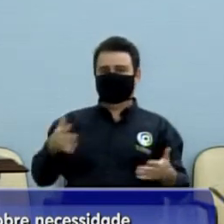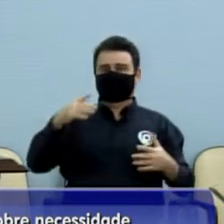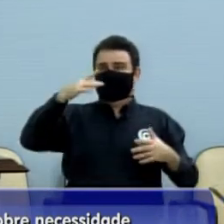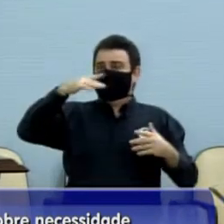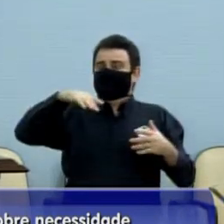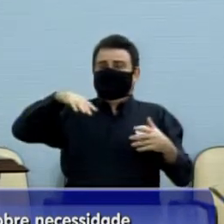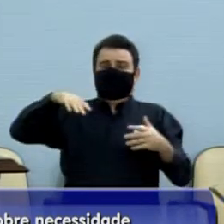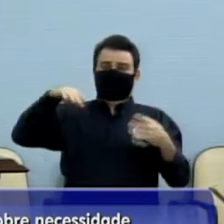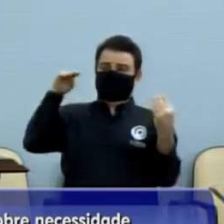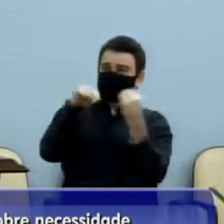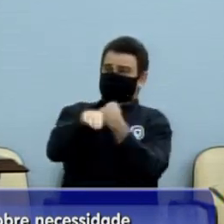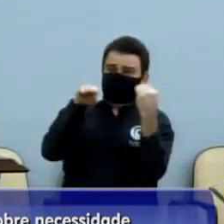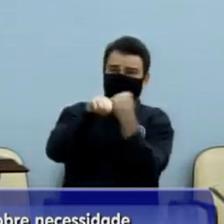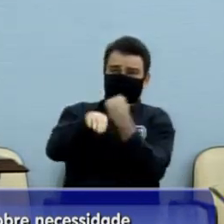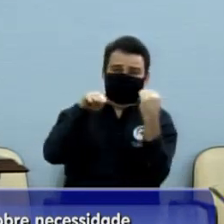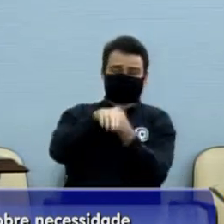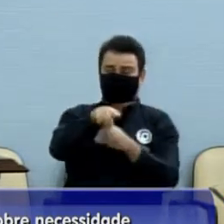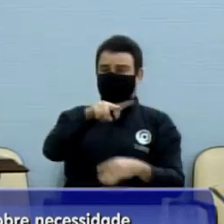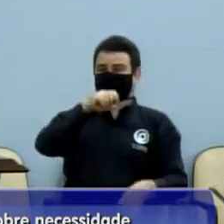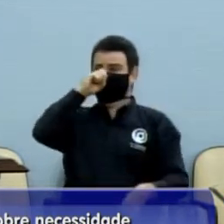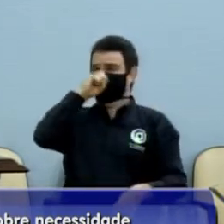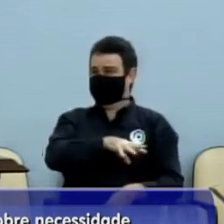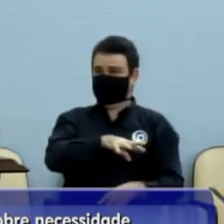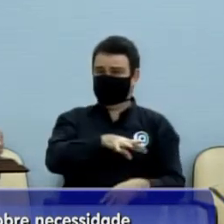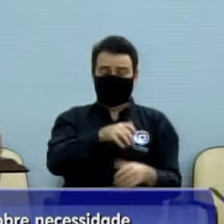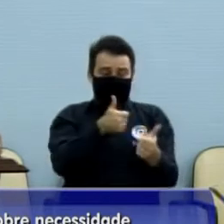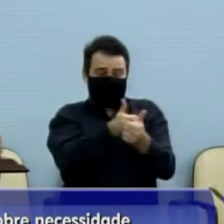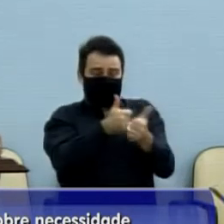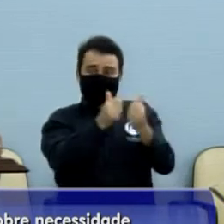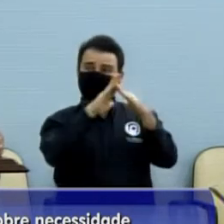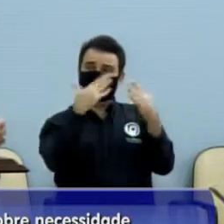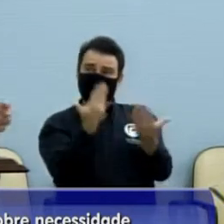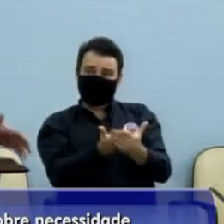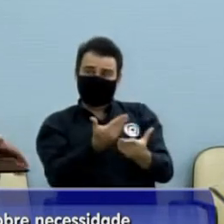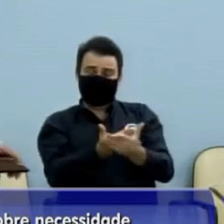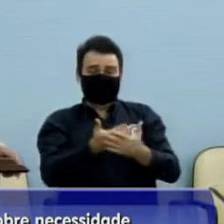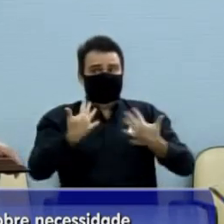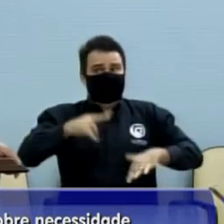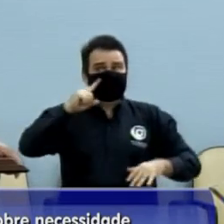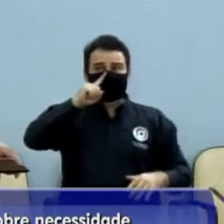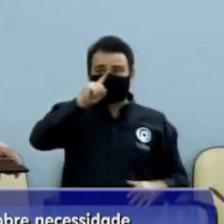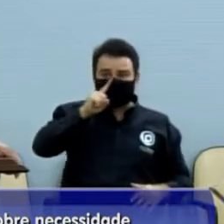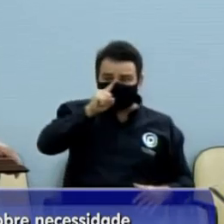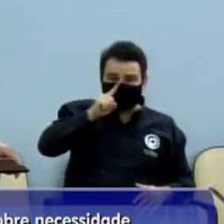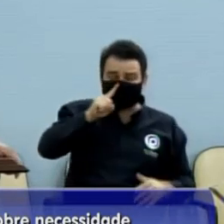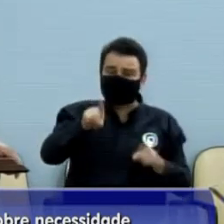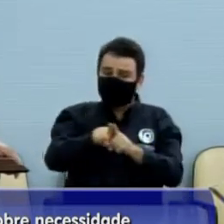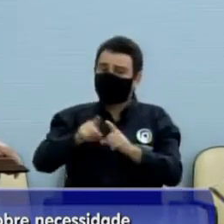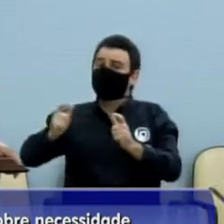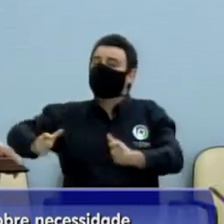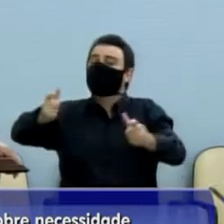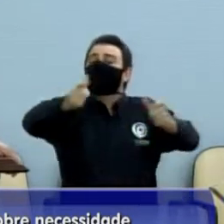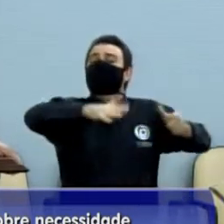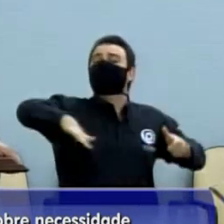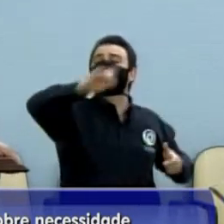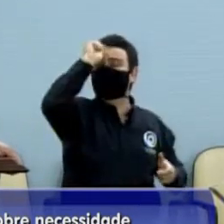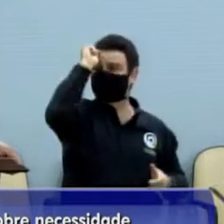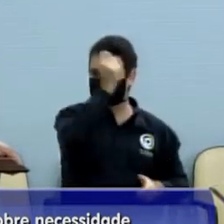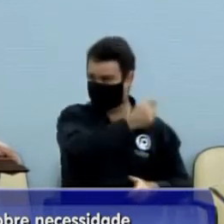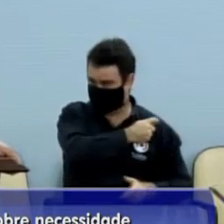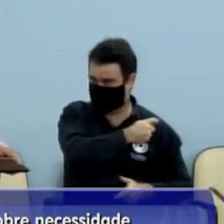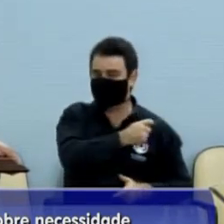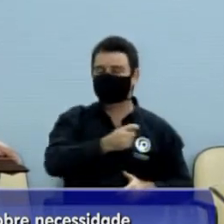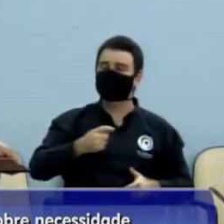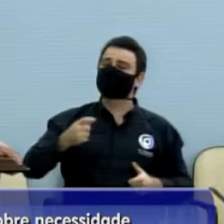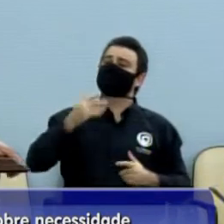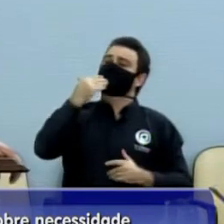violento na avenida, perto de escola, igual o vereador Marinho falou, e em outros lugares da cidade. Então, eu deixo registrado nessa tribuna, nessa tarde,